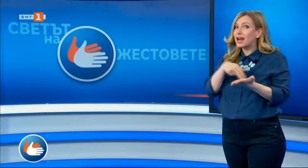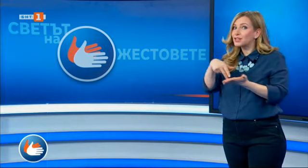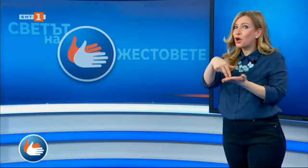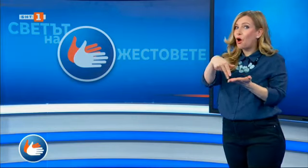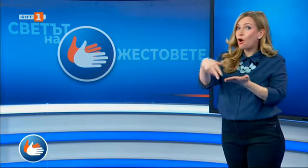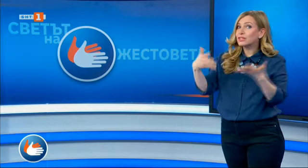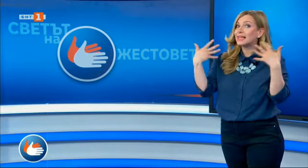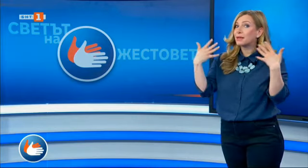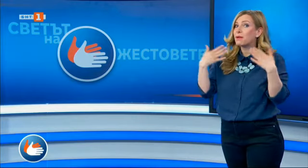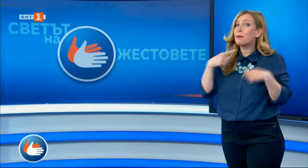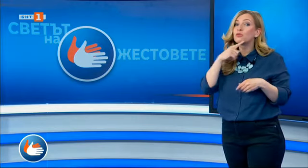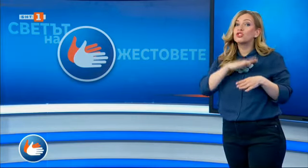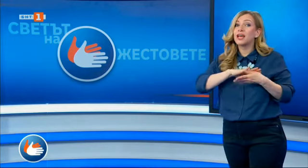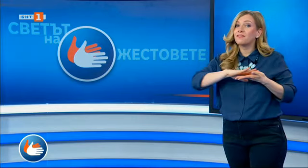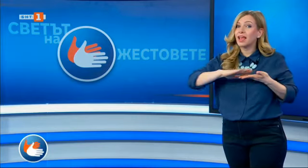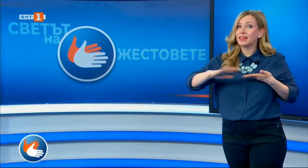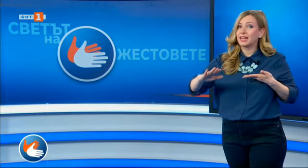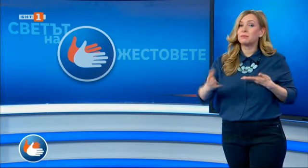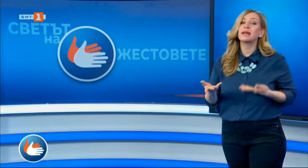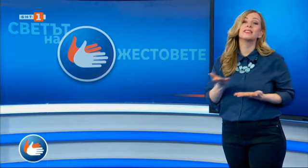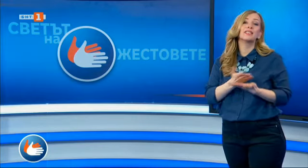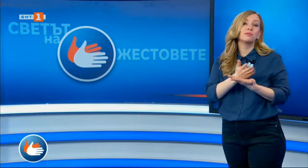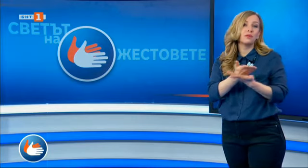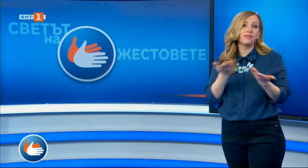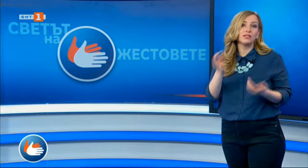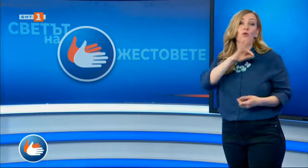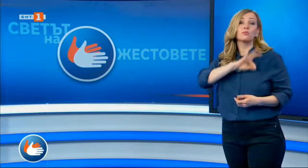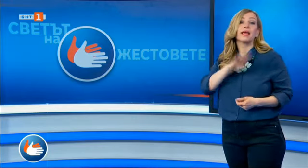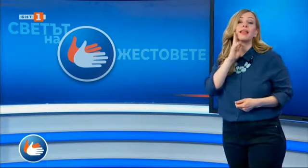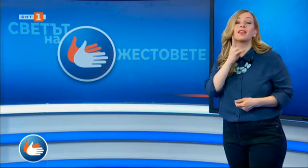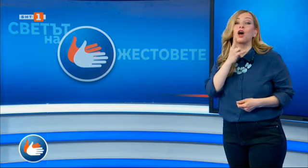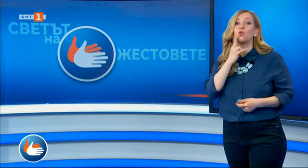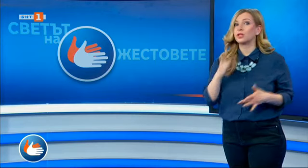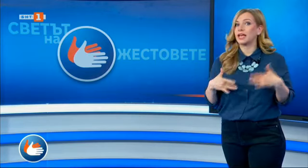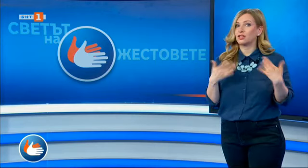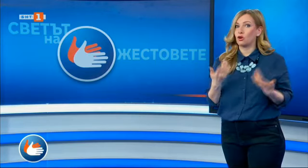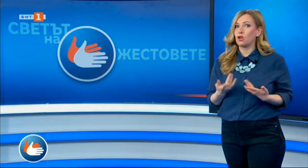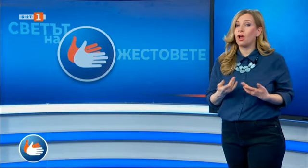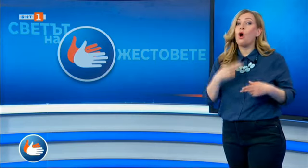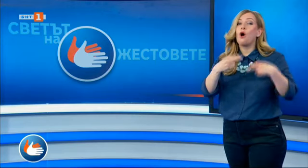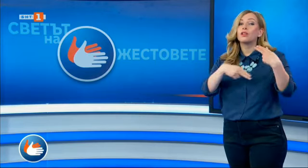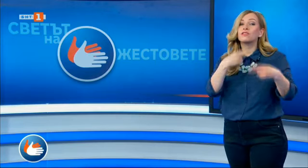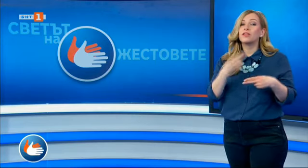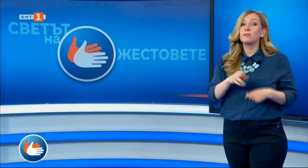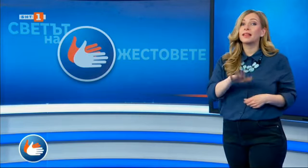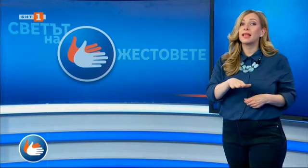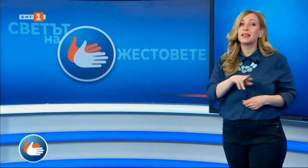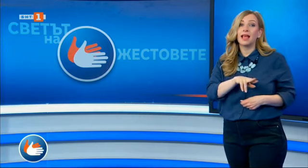за да споделим с вас успехите на нечуващите актьори от филма «Кода. Дете на глухи родители».